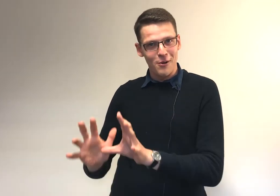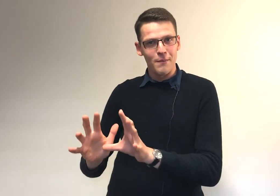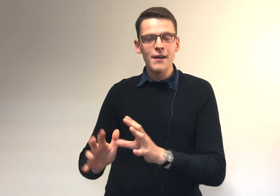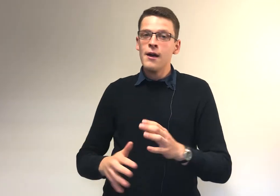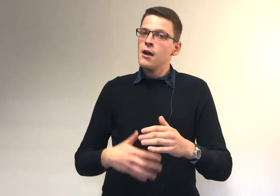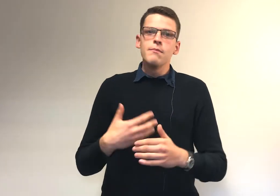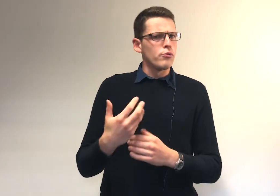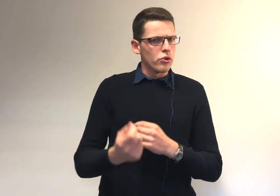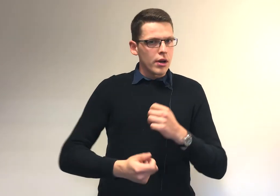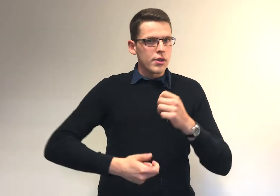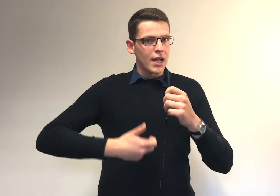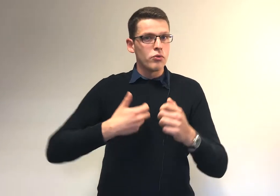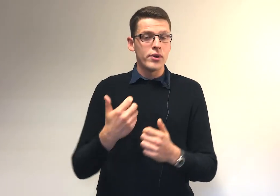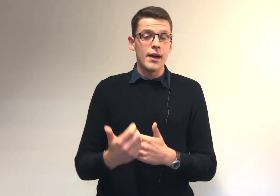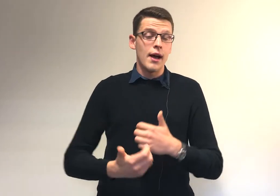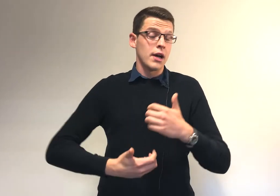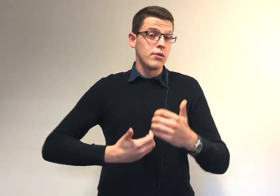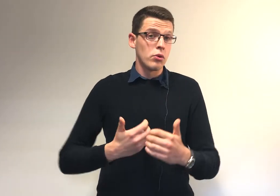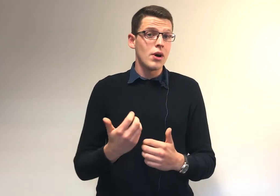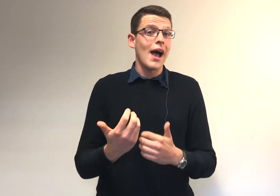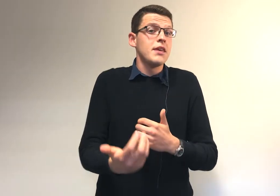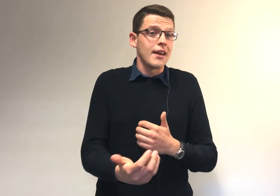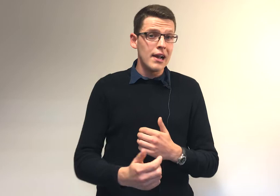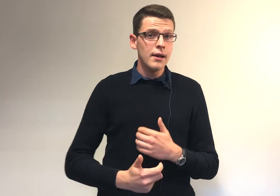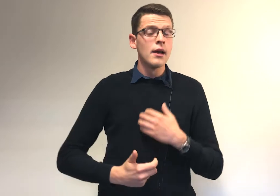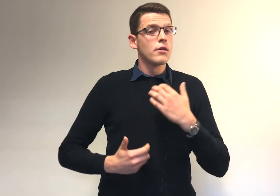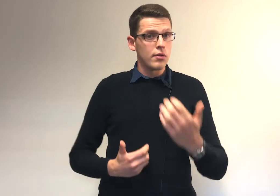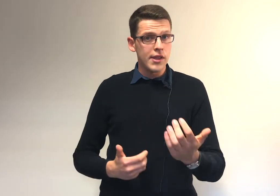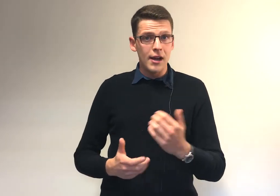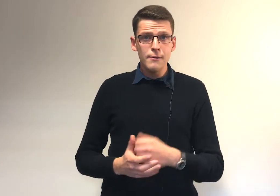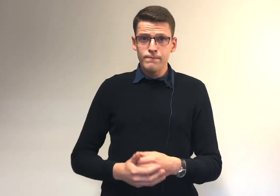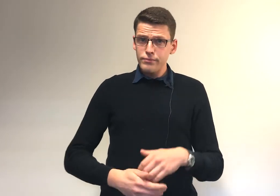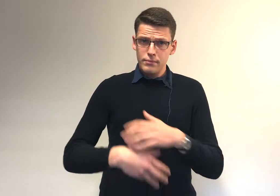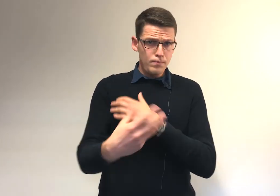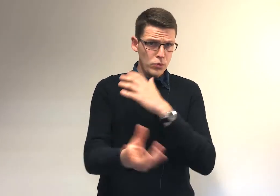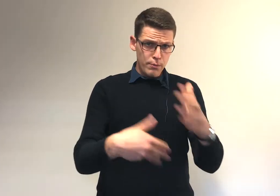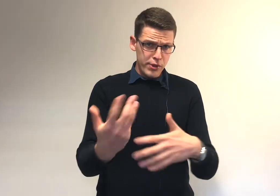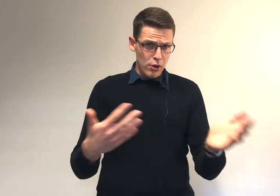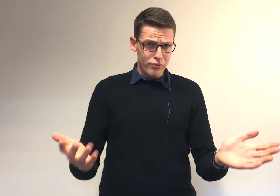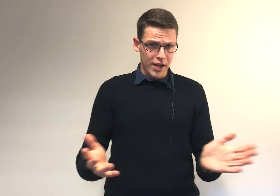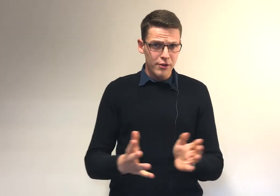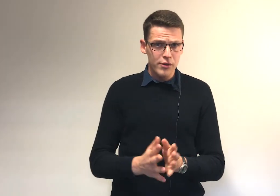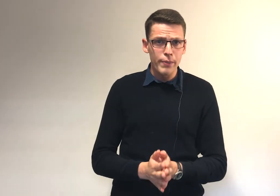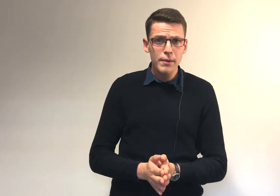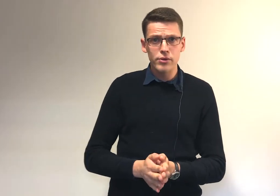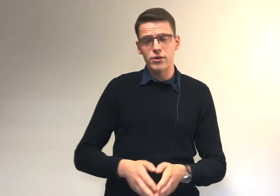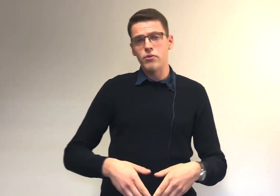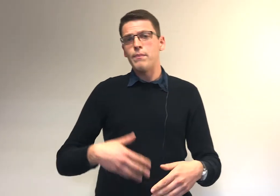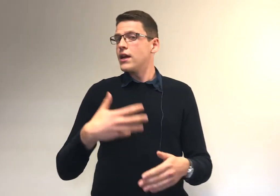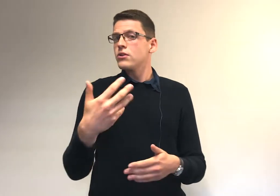lendemain. Mais plutôt réussir à trouver un réseau amical, social. Pour ça, Louvain-la-Neuve est super, puisque tu as plein de